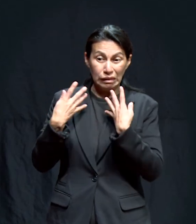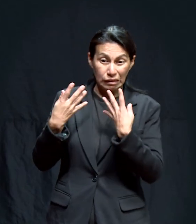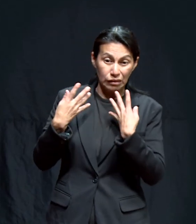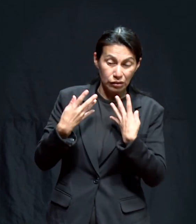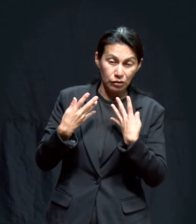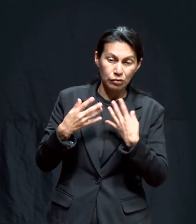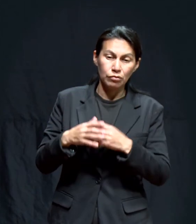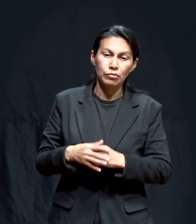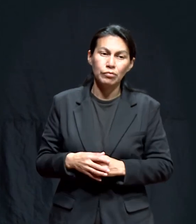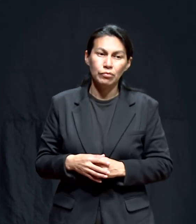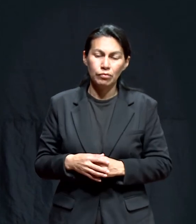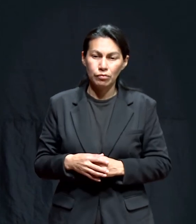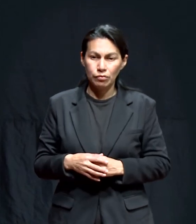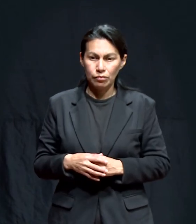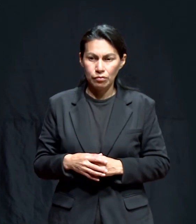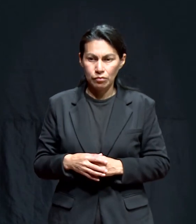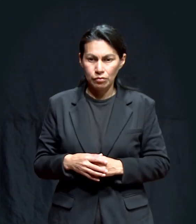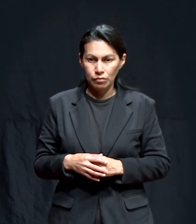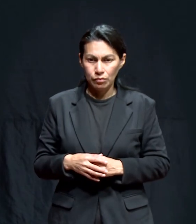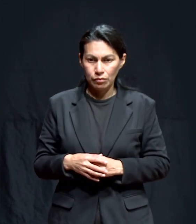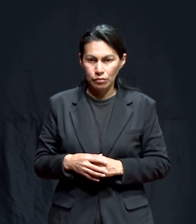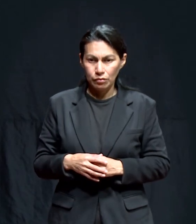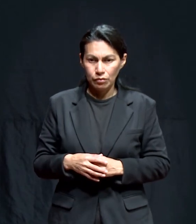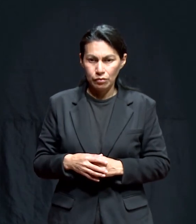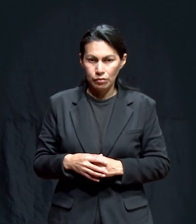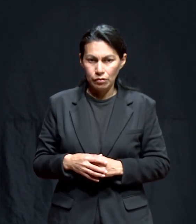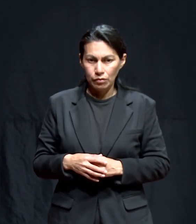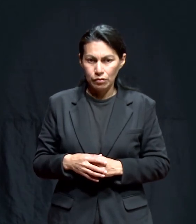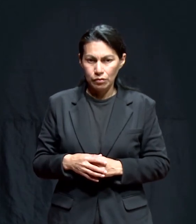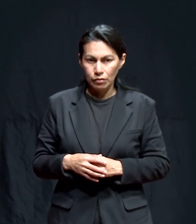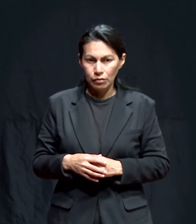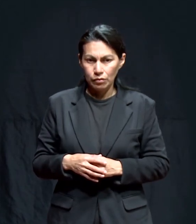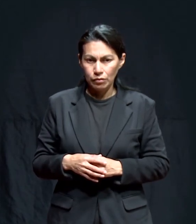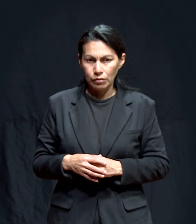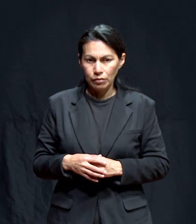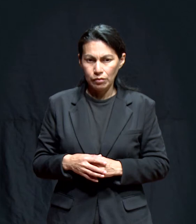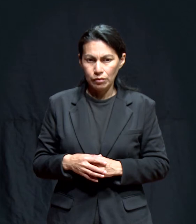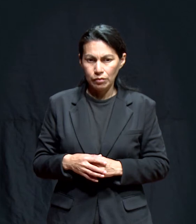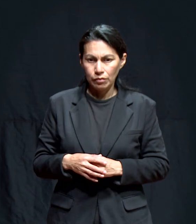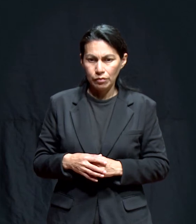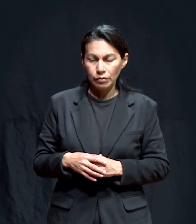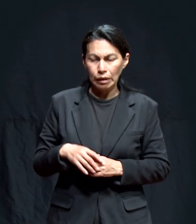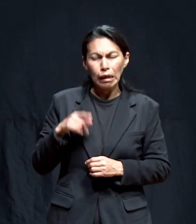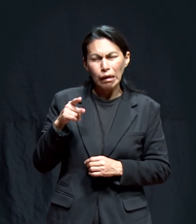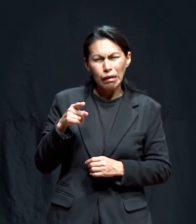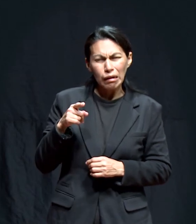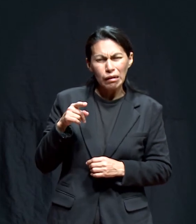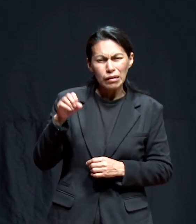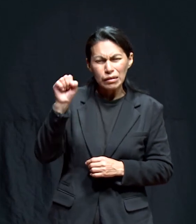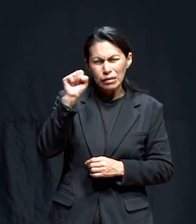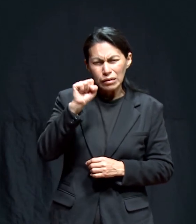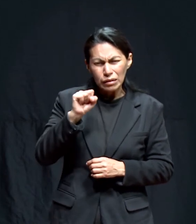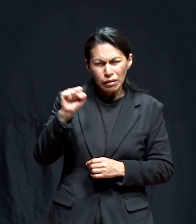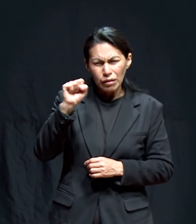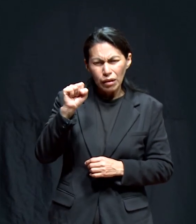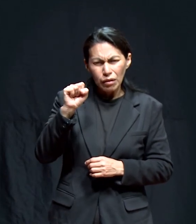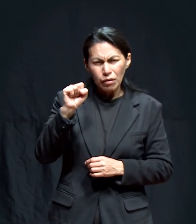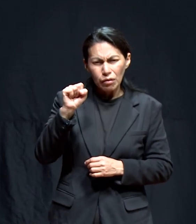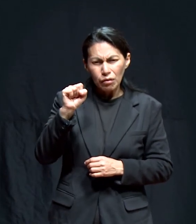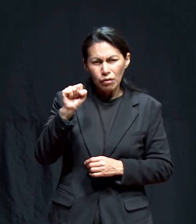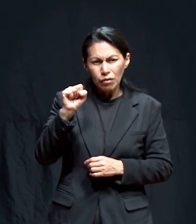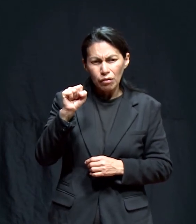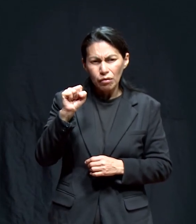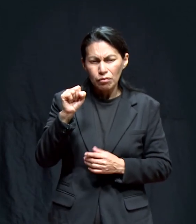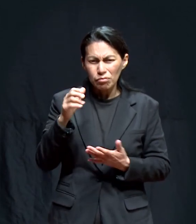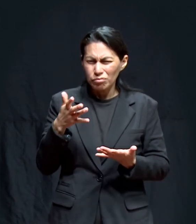Porque yo empecé a faltar los sábados. Y como que, no sé, no le entraba en su cabeza que una persona,